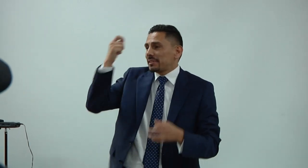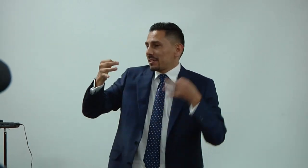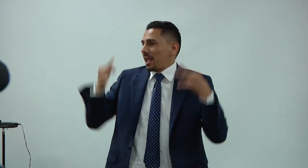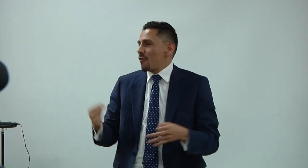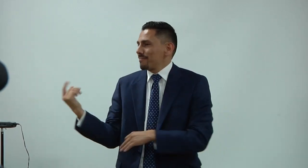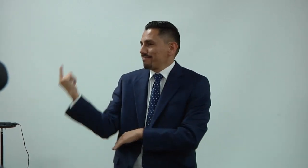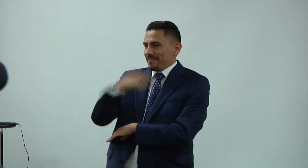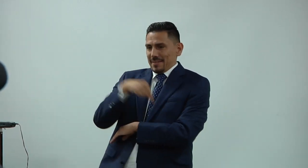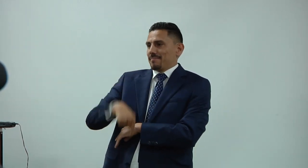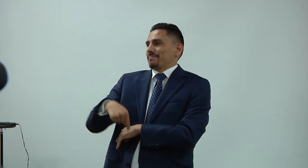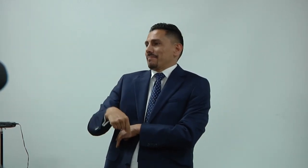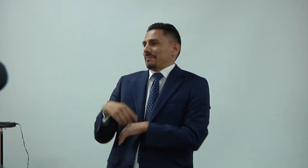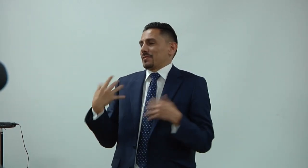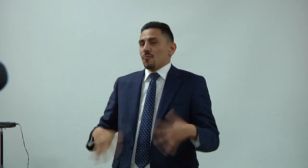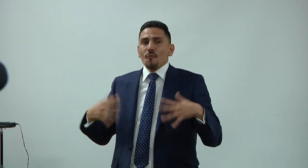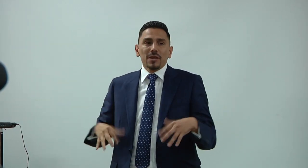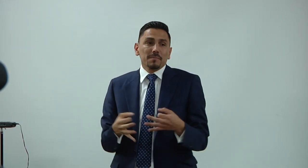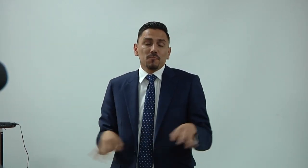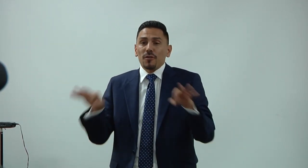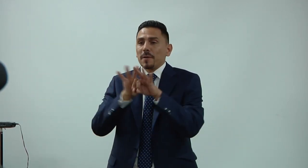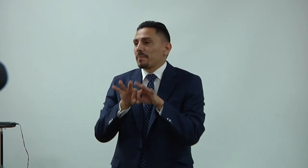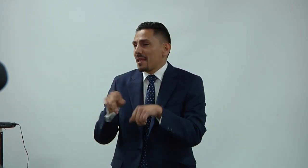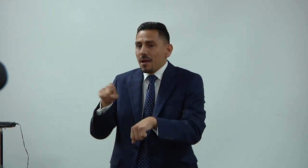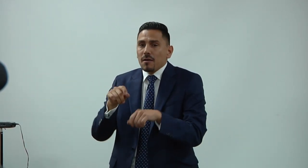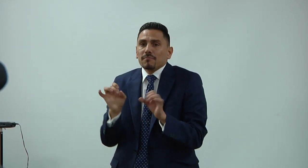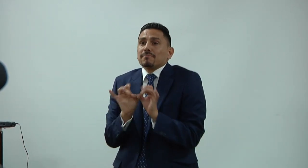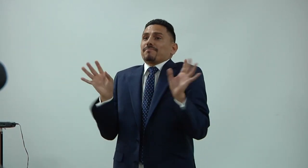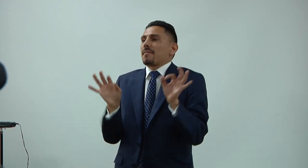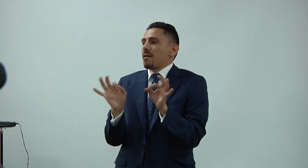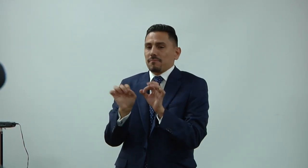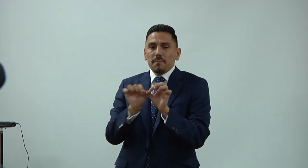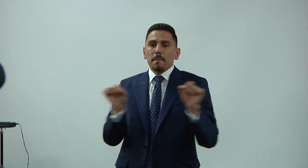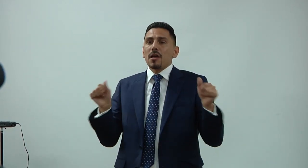hito en la historia que seguramente vamos a recordar el día de hoy.